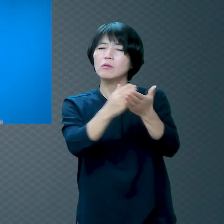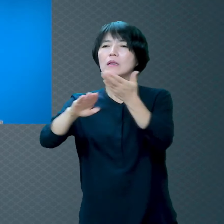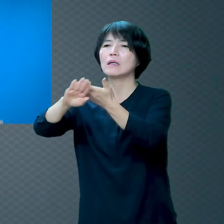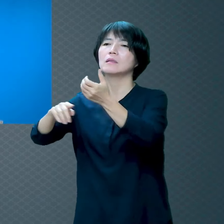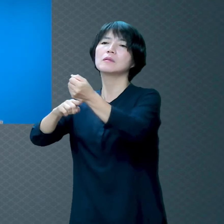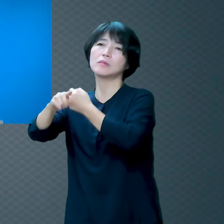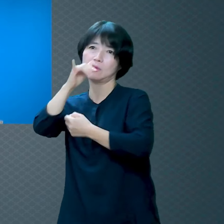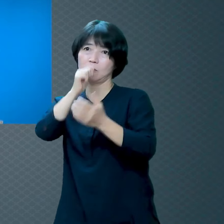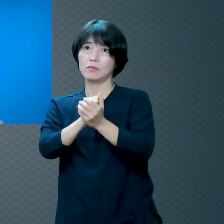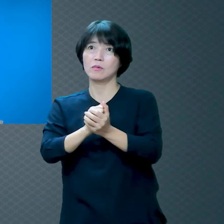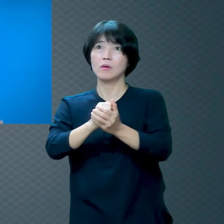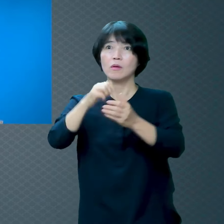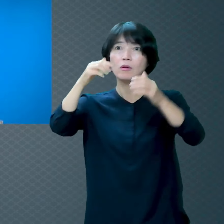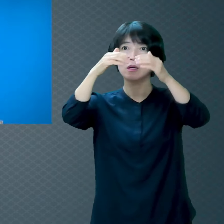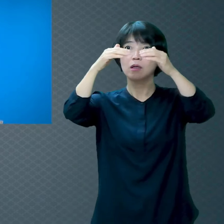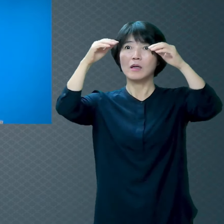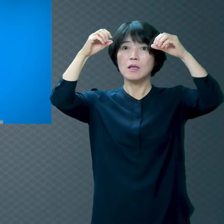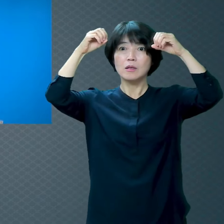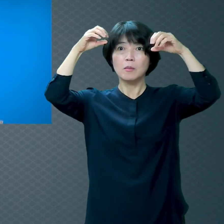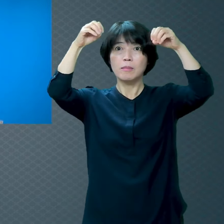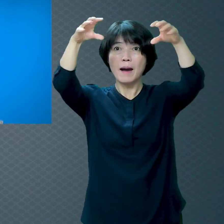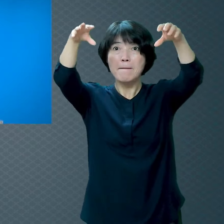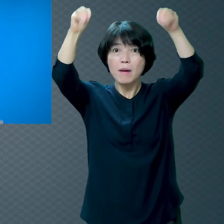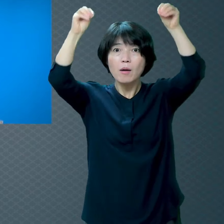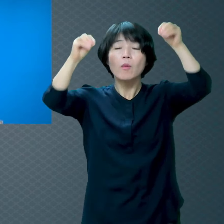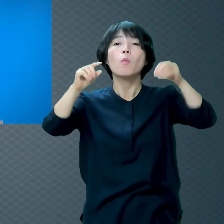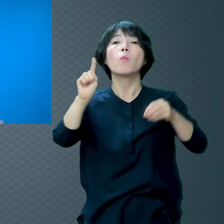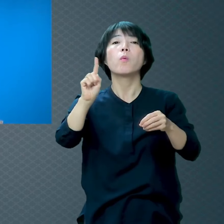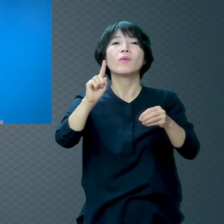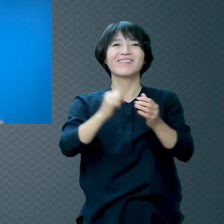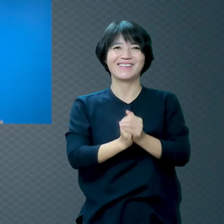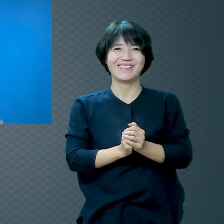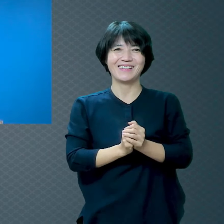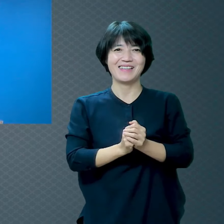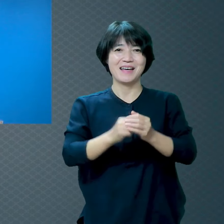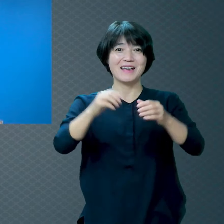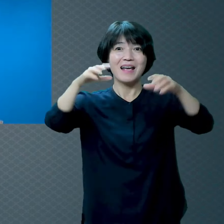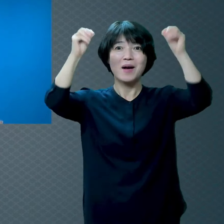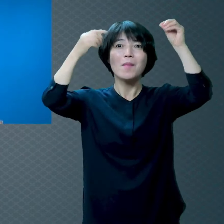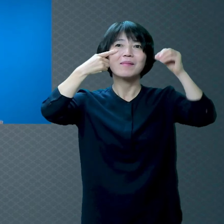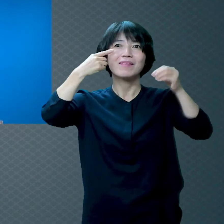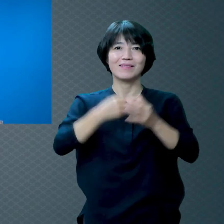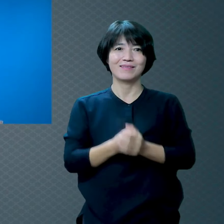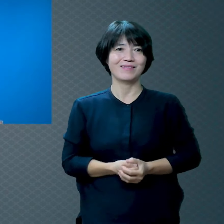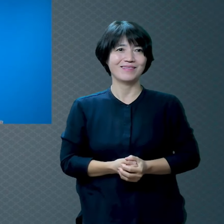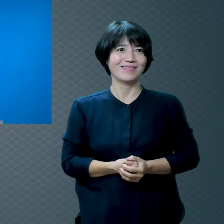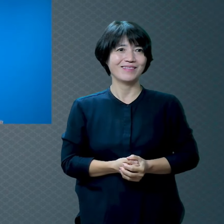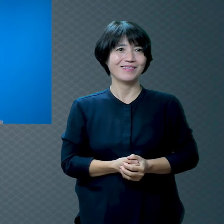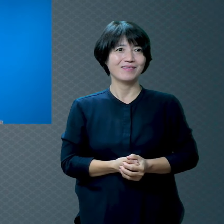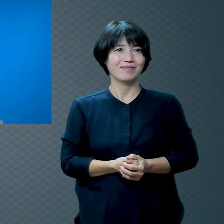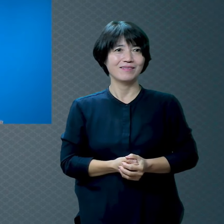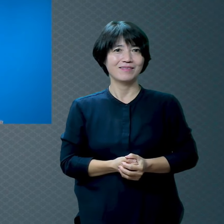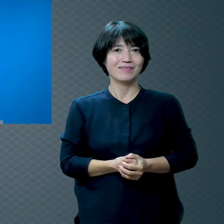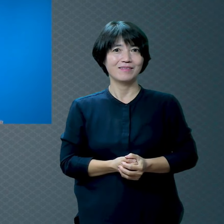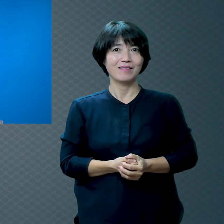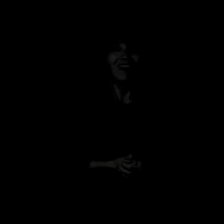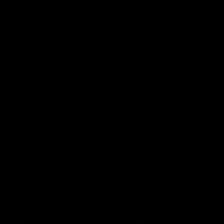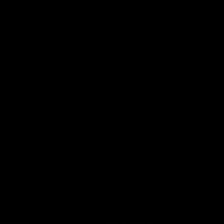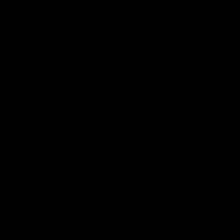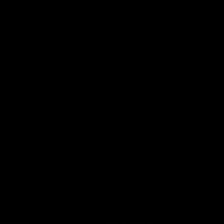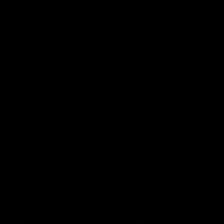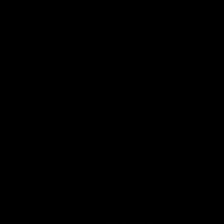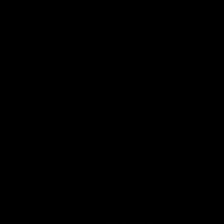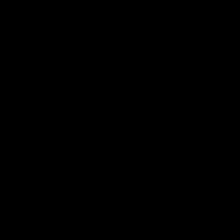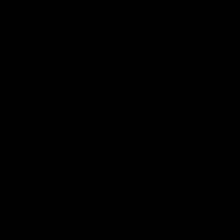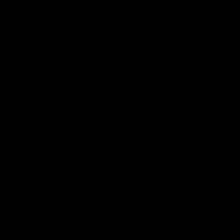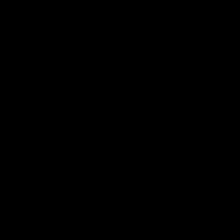불 한번 꺼볼까요 불을 딱 꺼요 앞이 꺼졌네